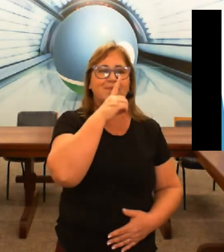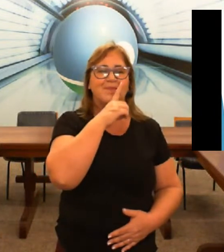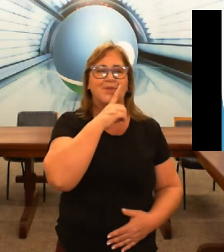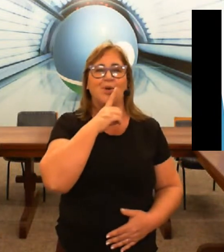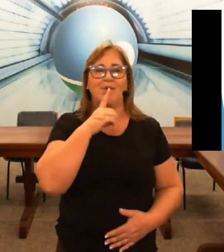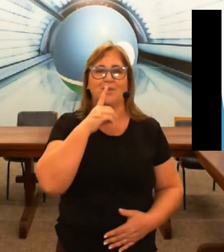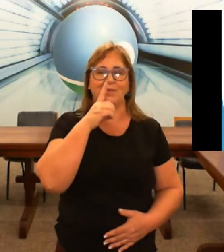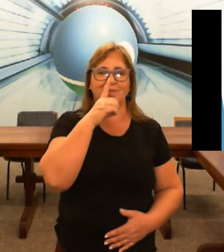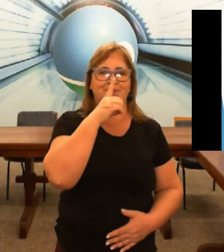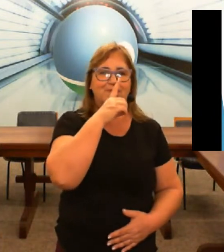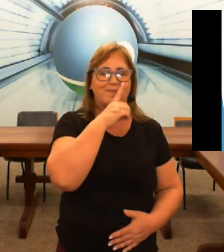domingo